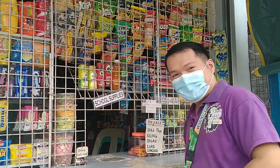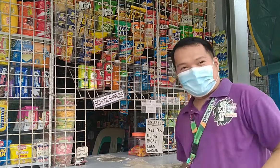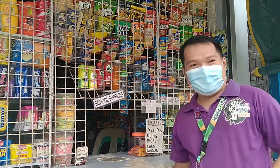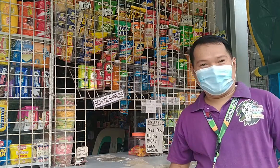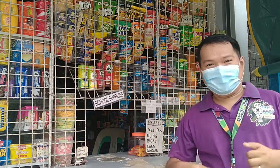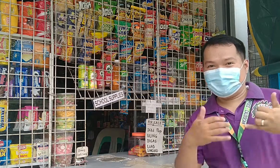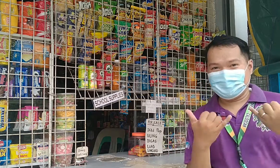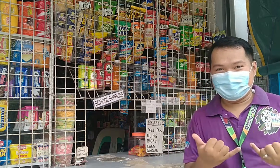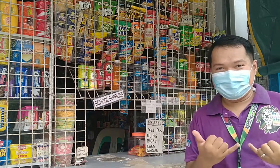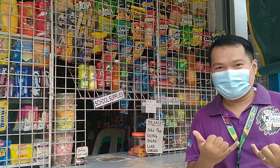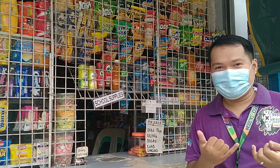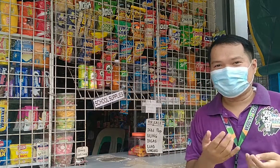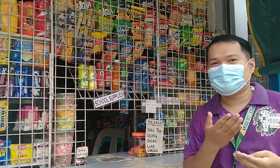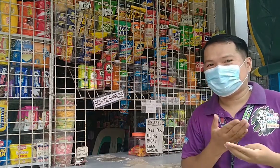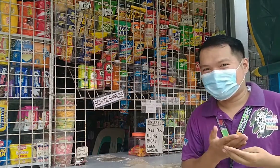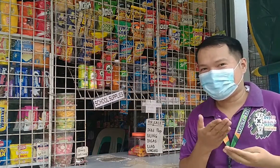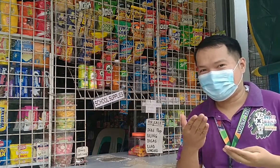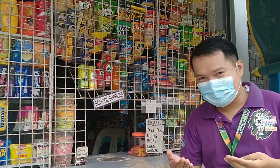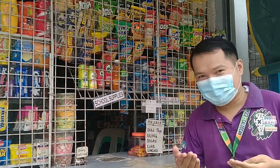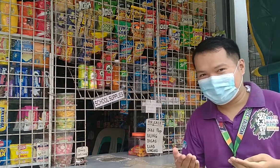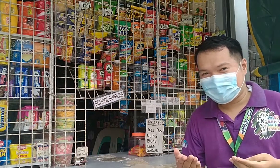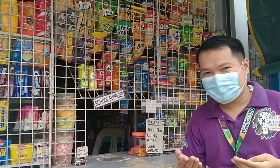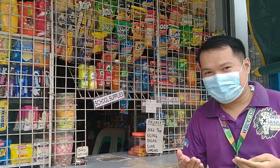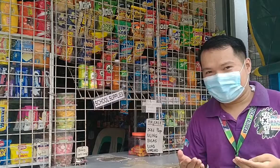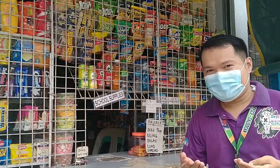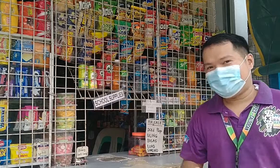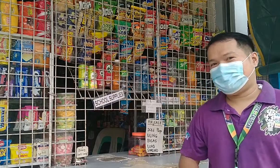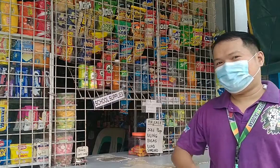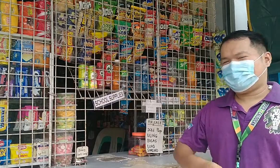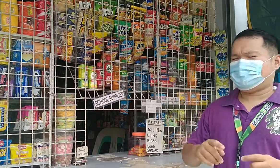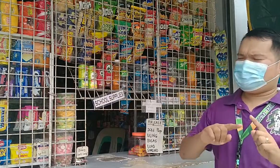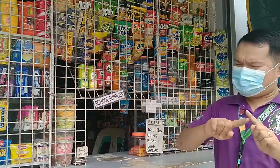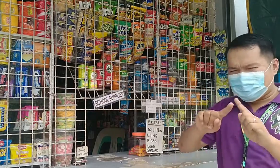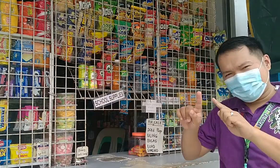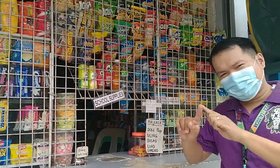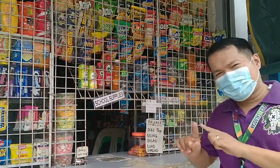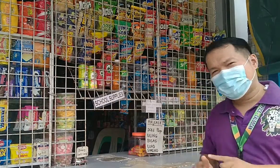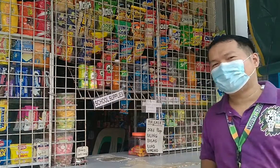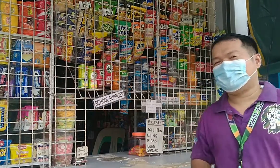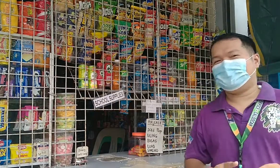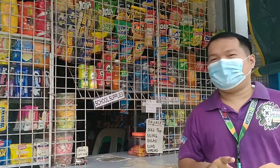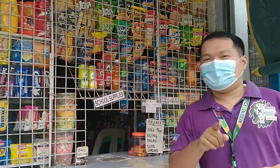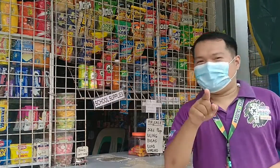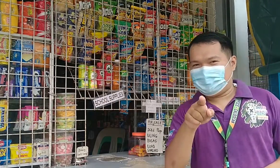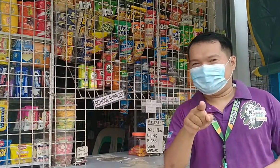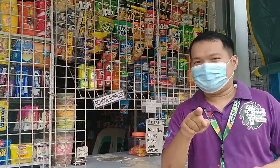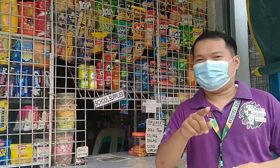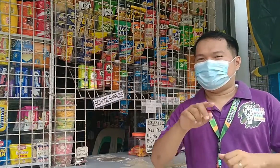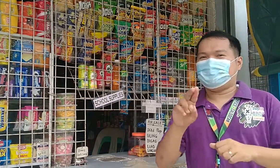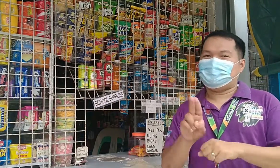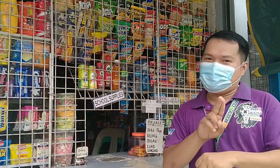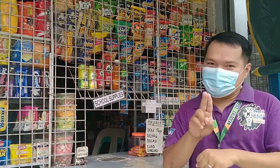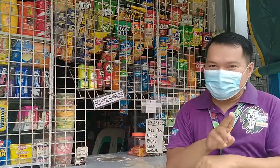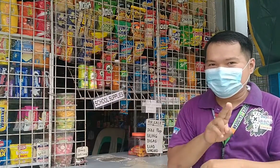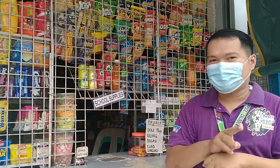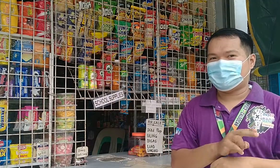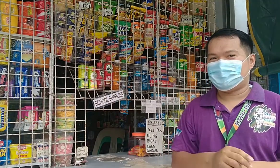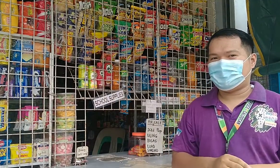Nandito ngayon tayo para mamili. Sa tindahan, iba-iba ang mamibili. Maaaring magamit mo